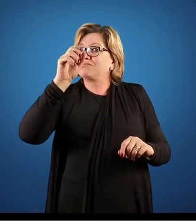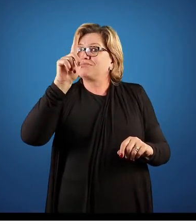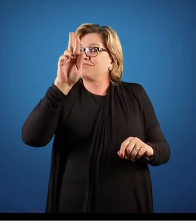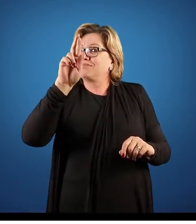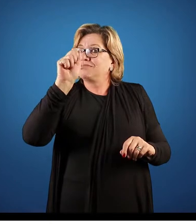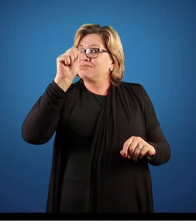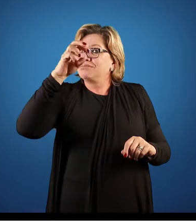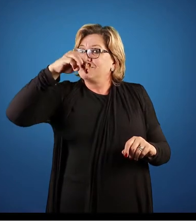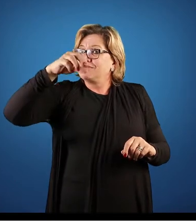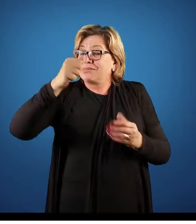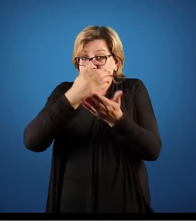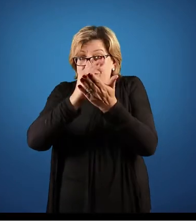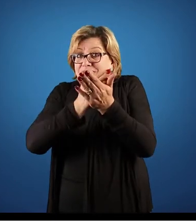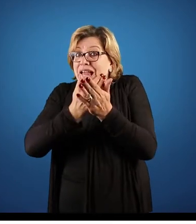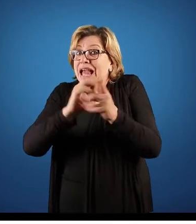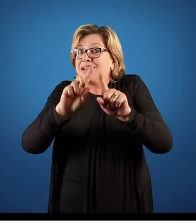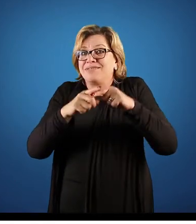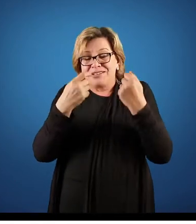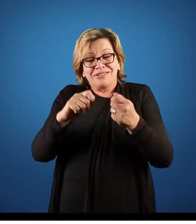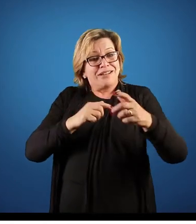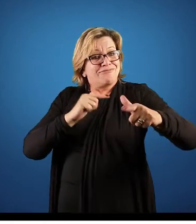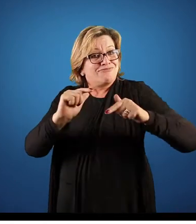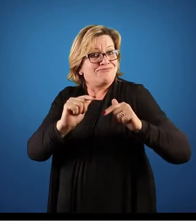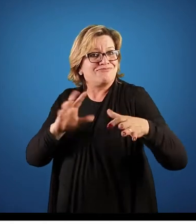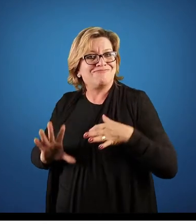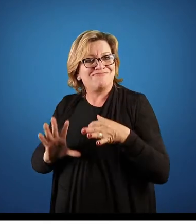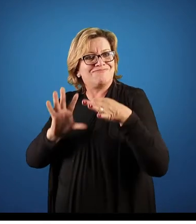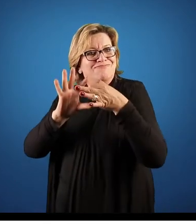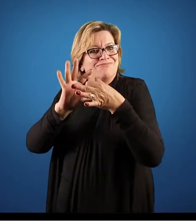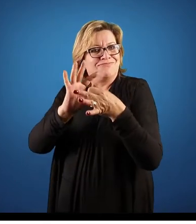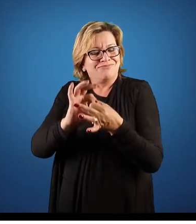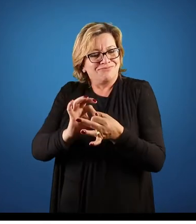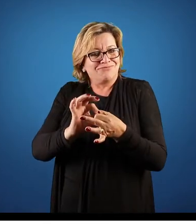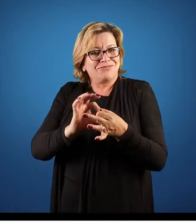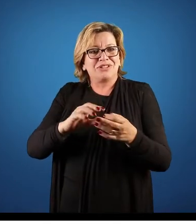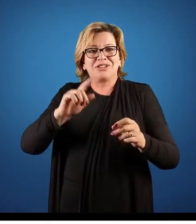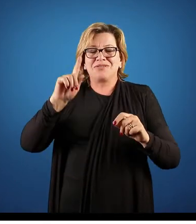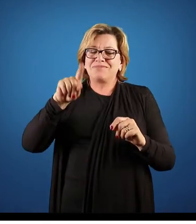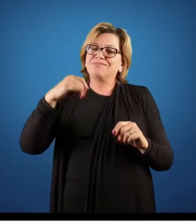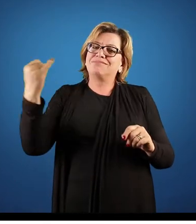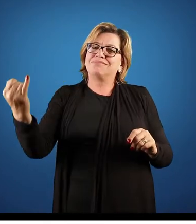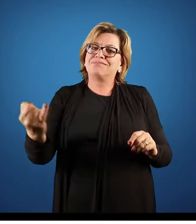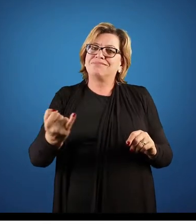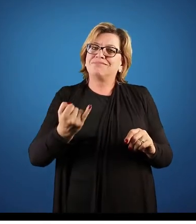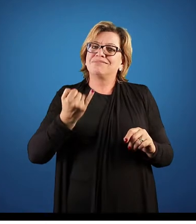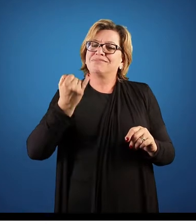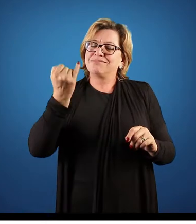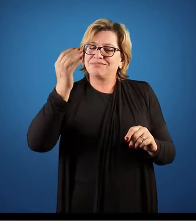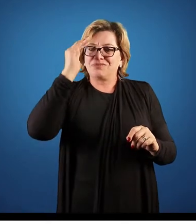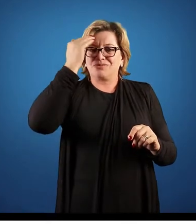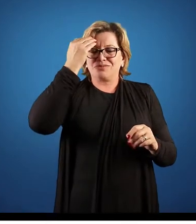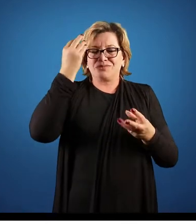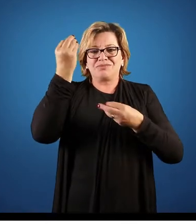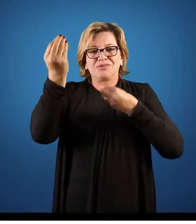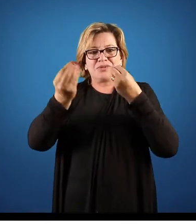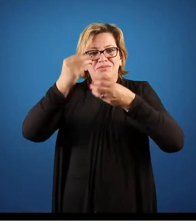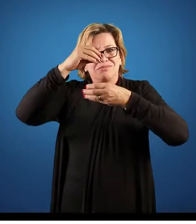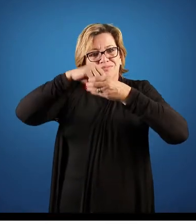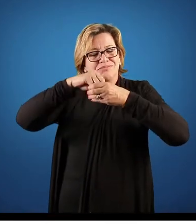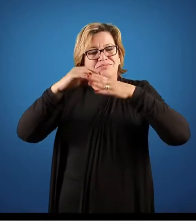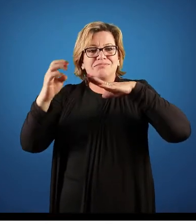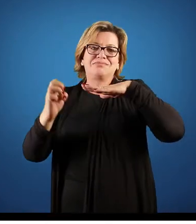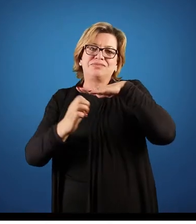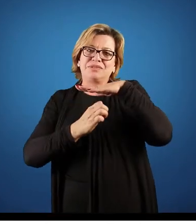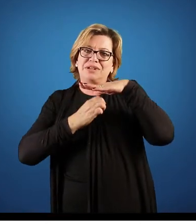vezes, porque senão uma coisa não dá certo. Então é muito importante nós entendermos esse layout, dentro das organizações. O layout,